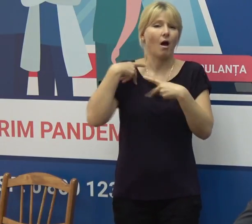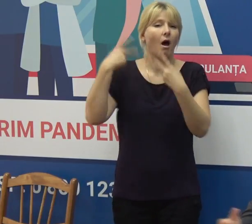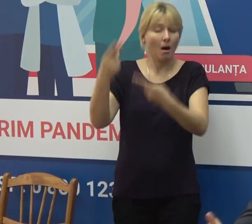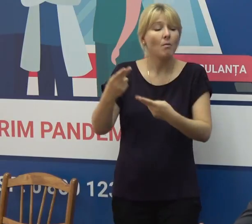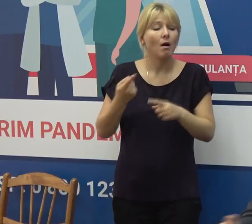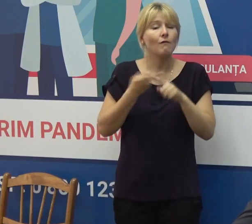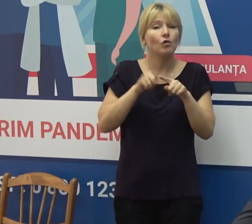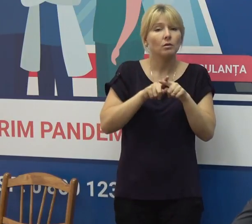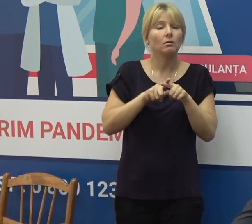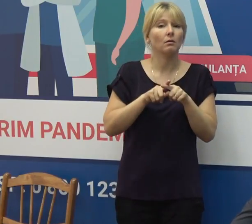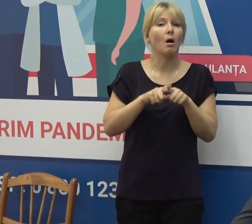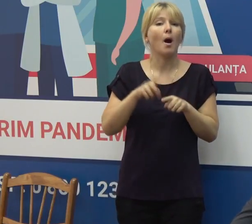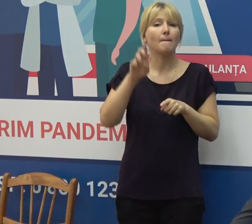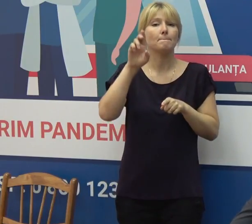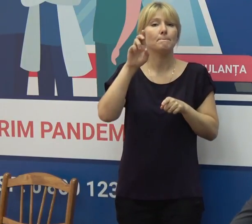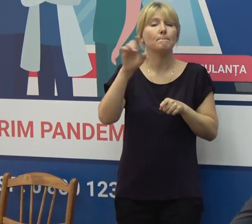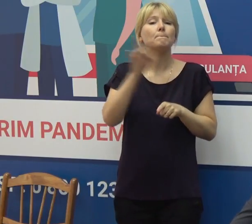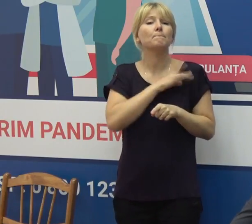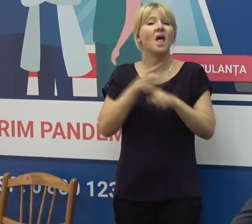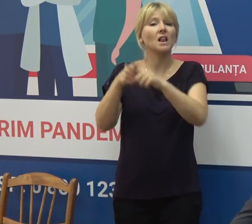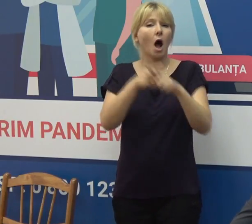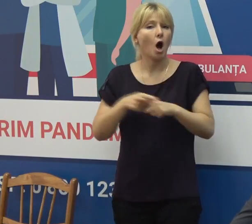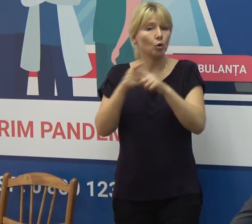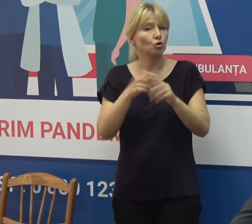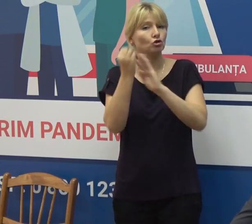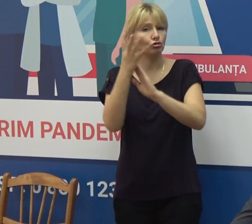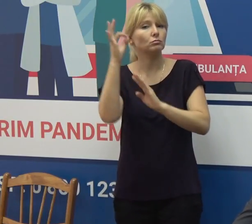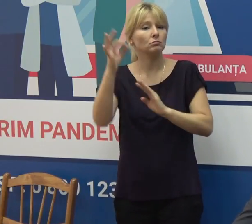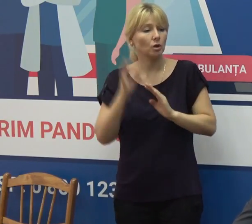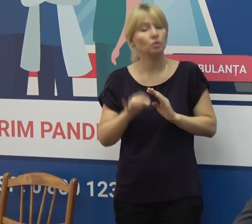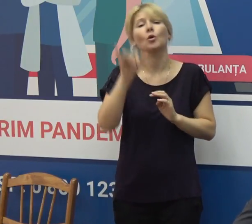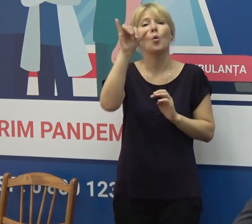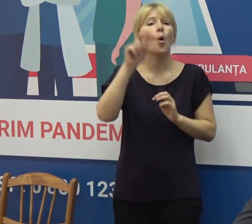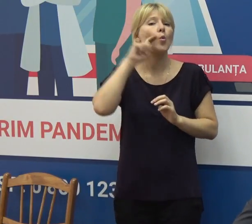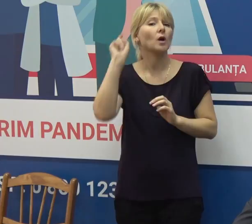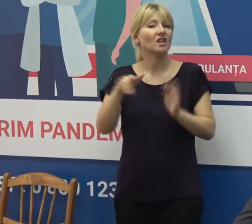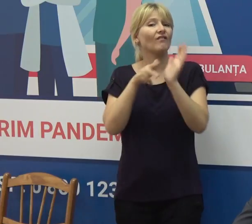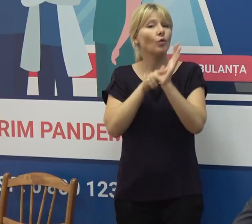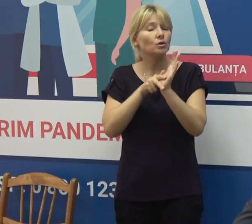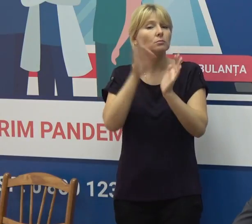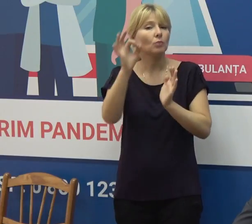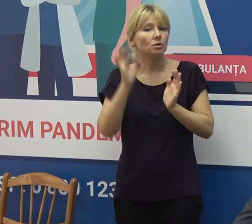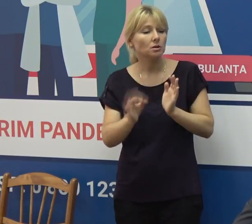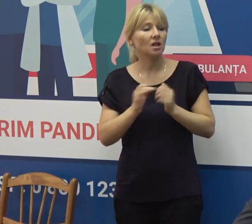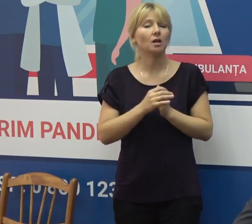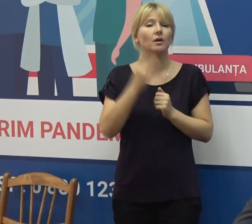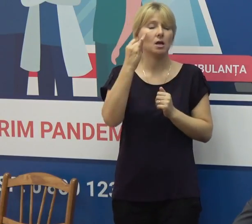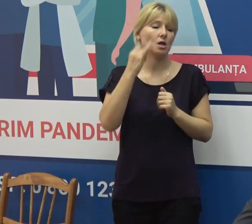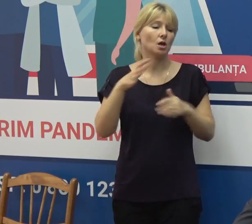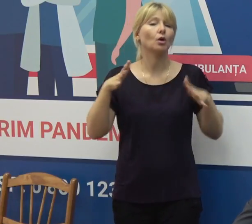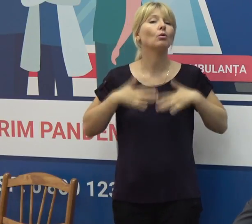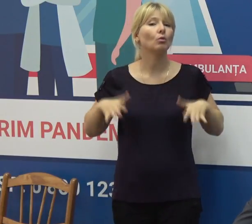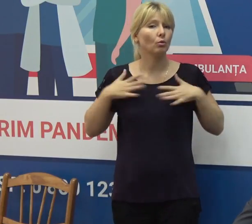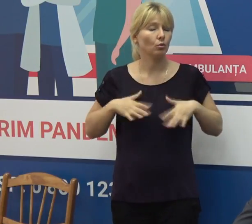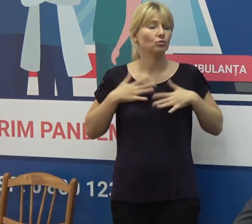Moldova, ar fi Belarus cu 14%, rata de acoperire națională Ucraina cu 8,2% și Georgia cu